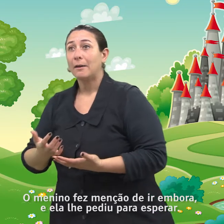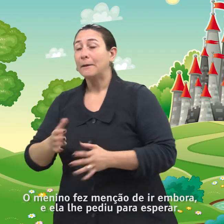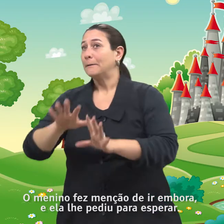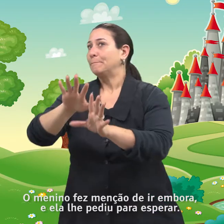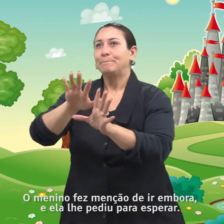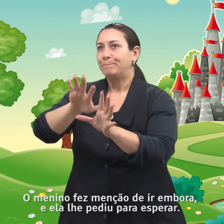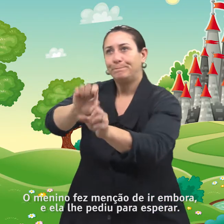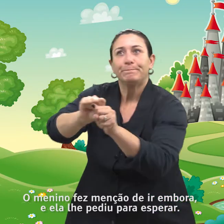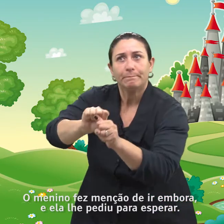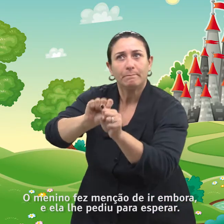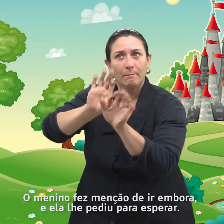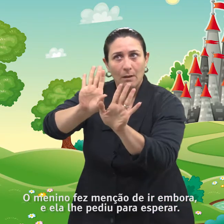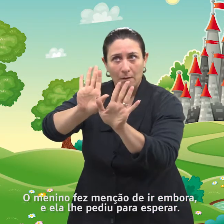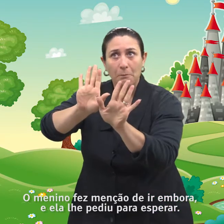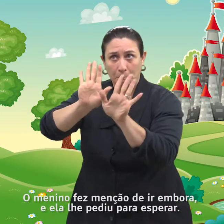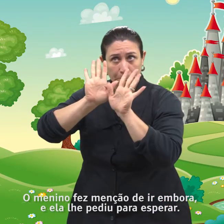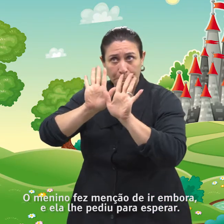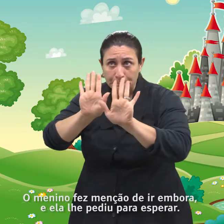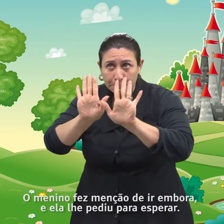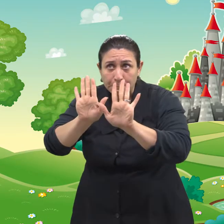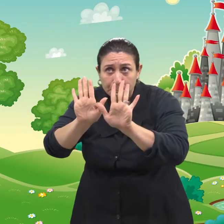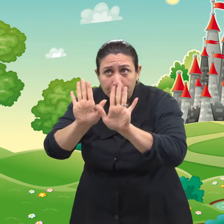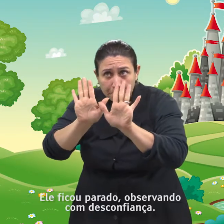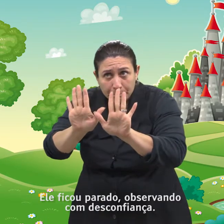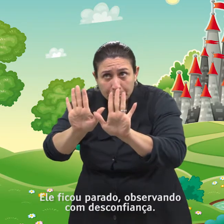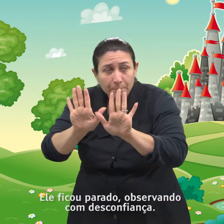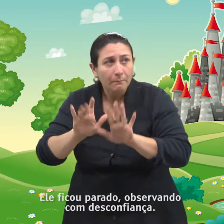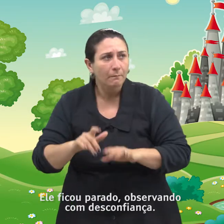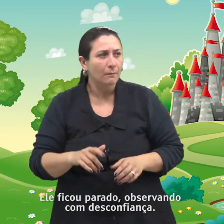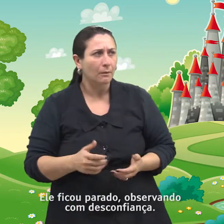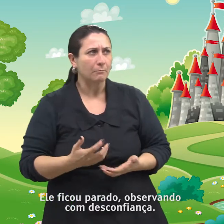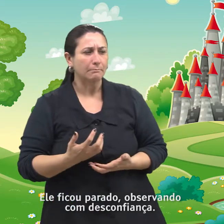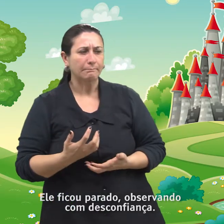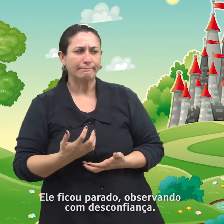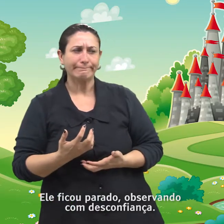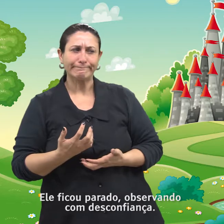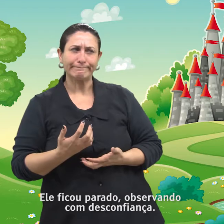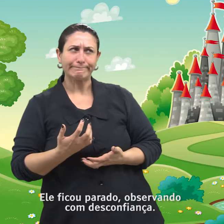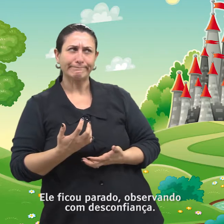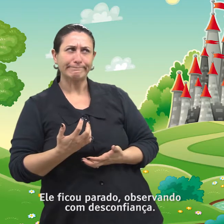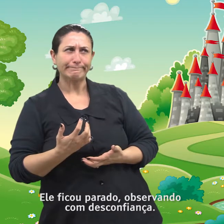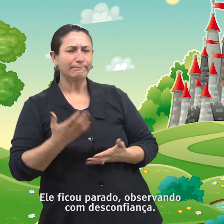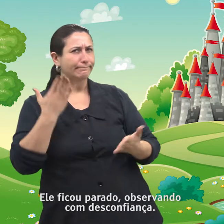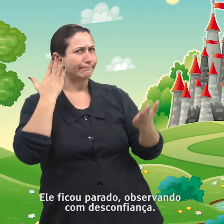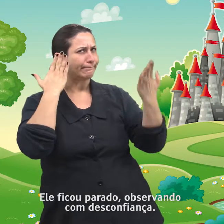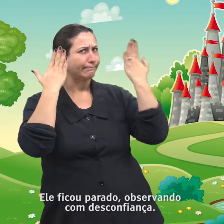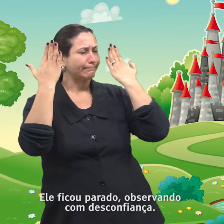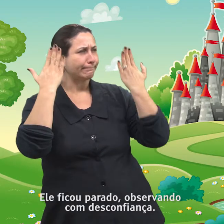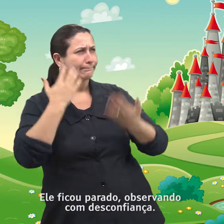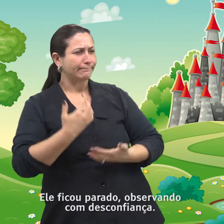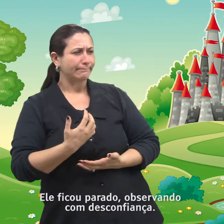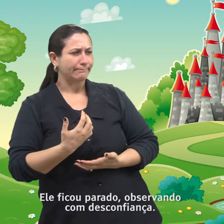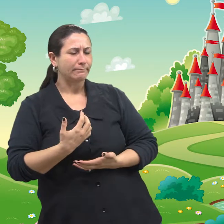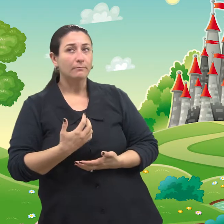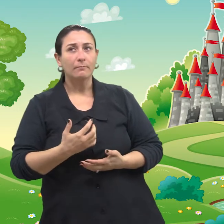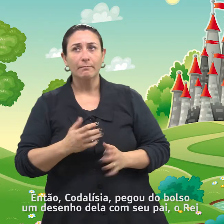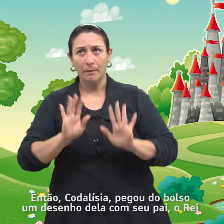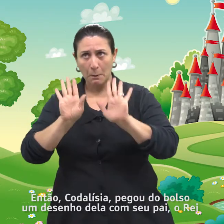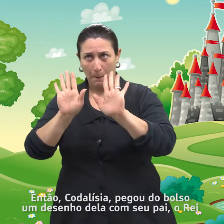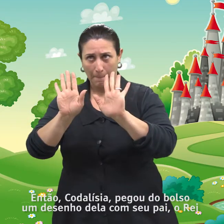e ela lhe pediu para esperar. Ele ficou parado, observando com desconfiança. Então